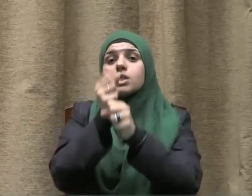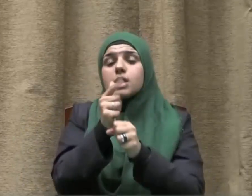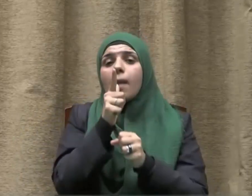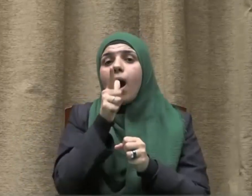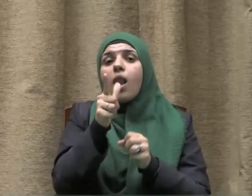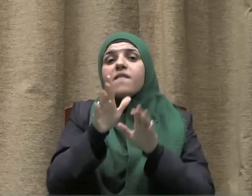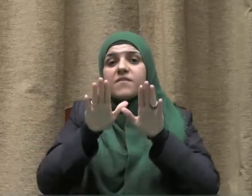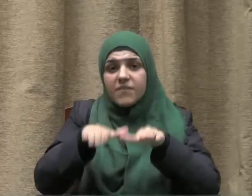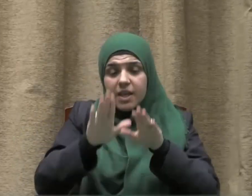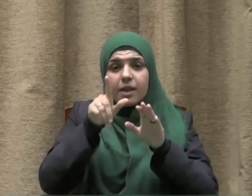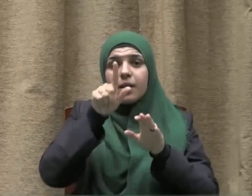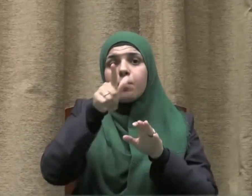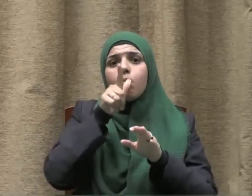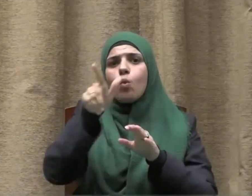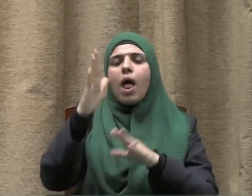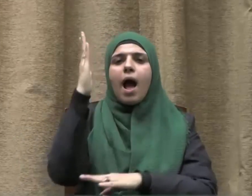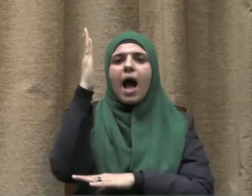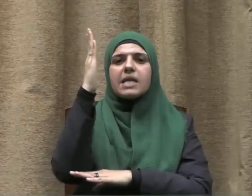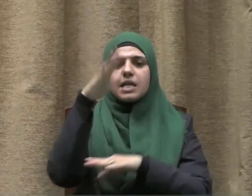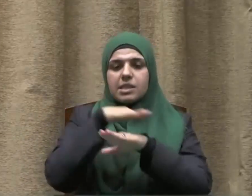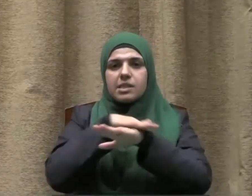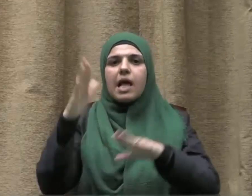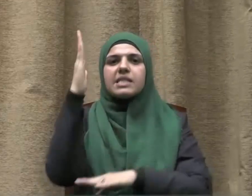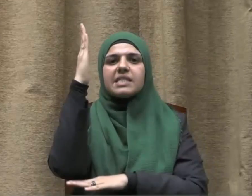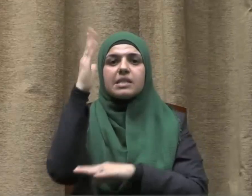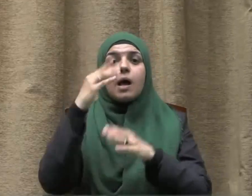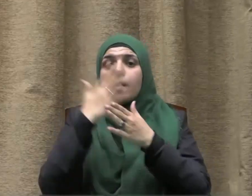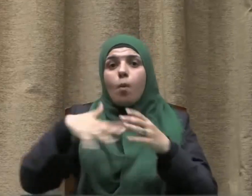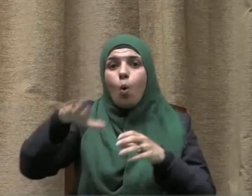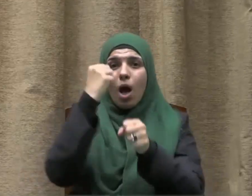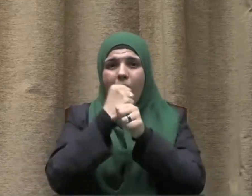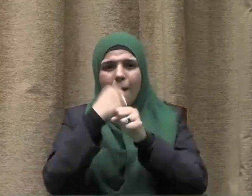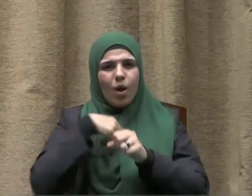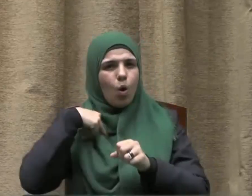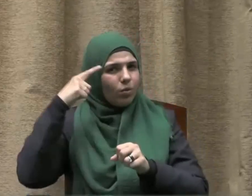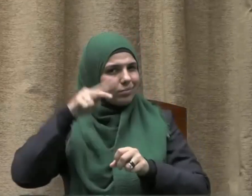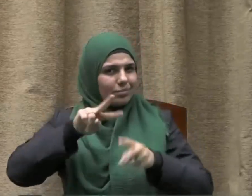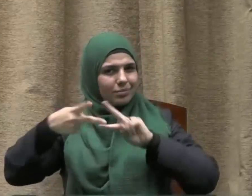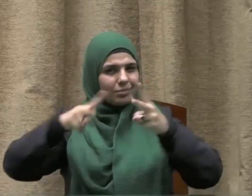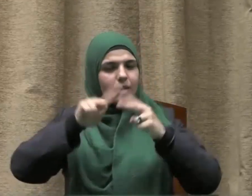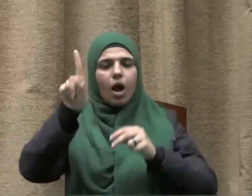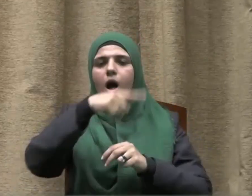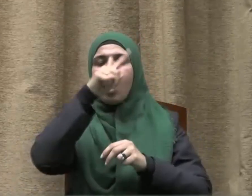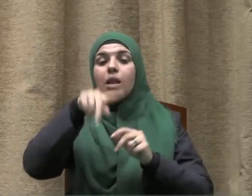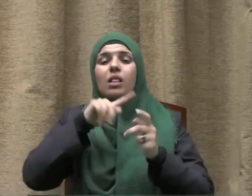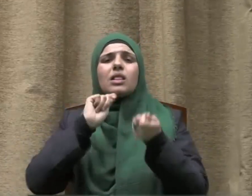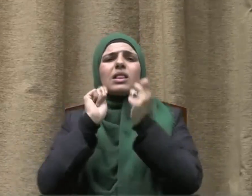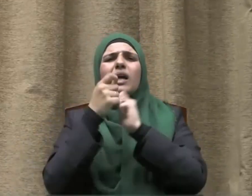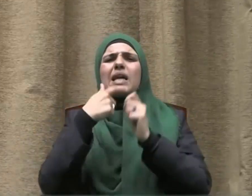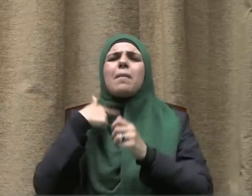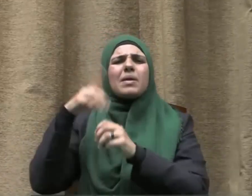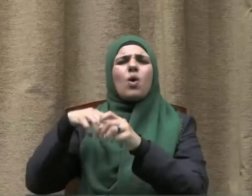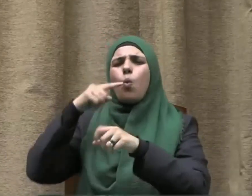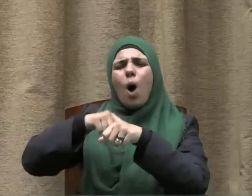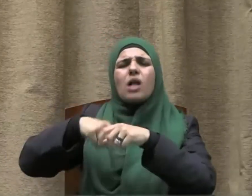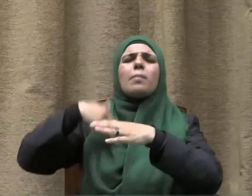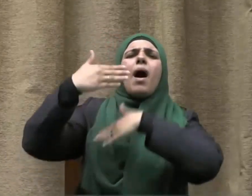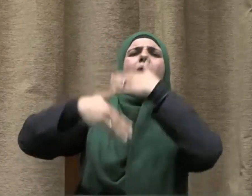عليه وسلم قاعدة ثابتة لا تتغير بتغير الزمان والمكان